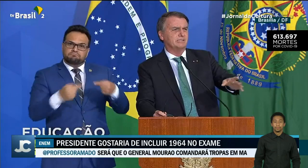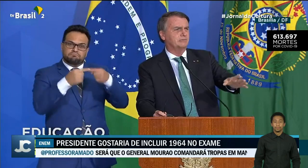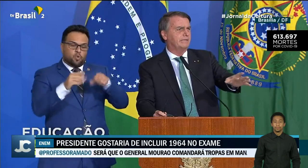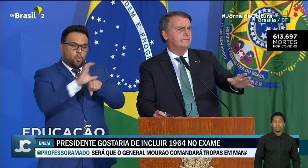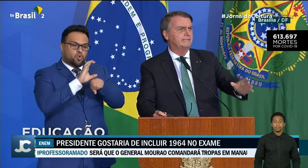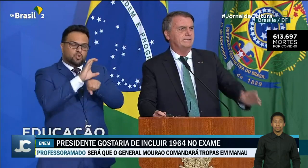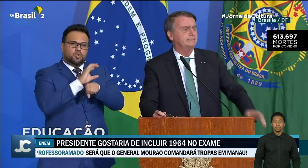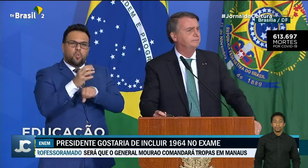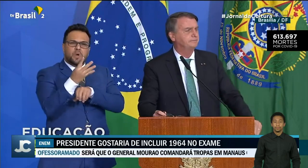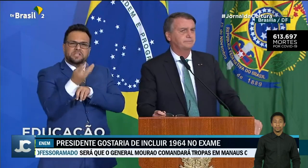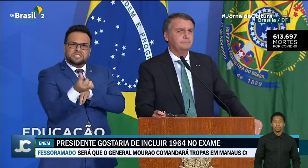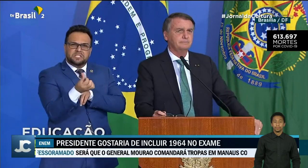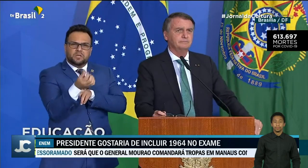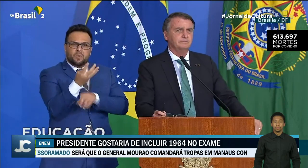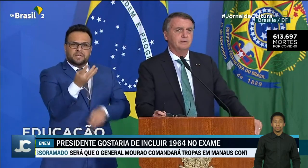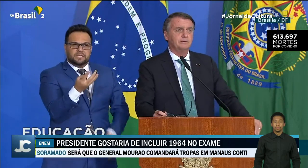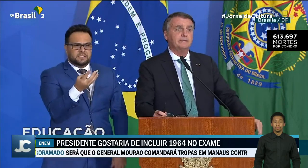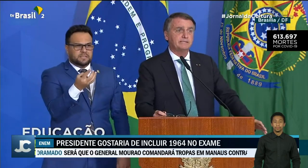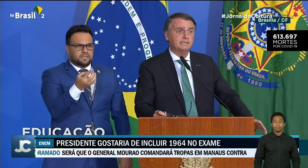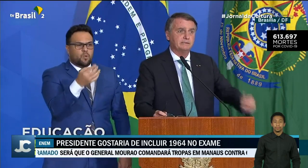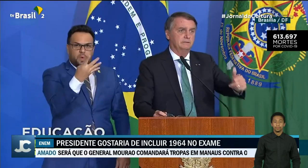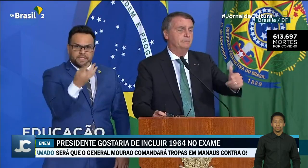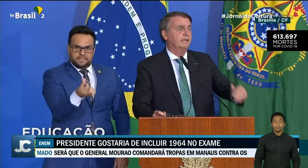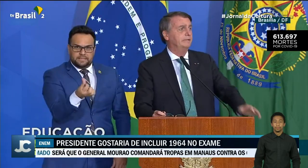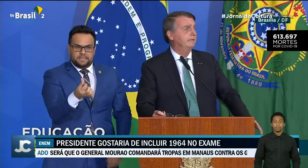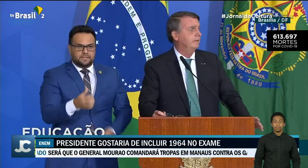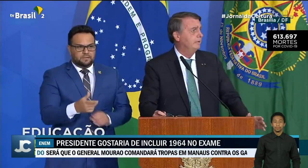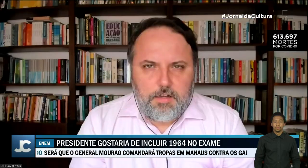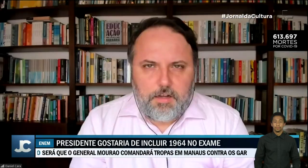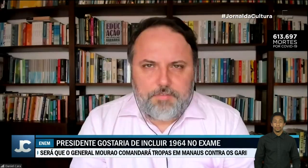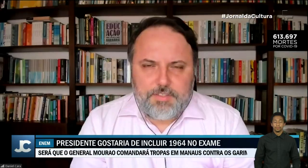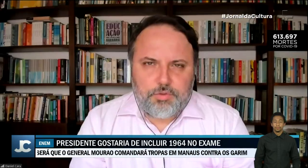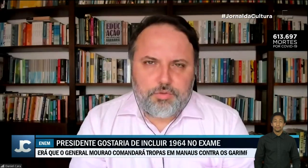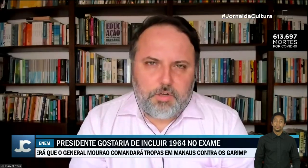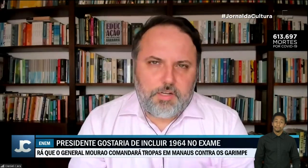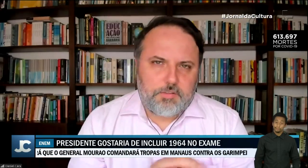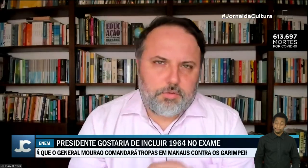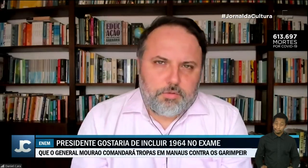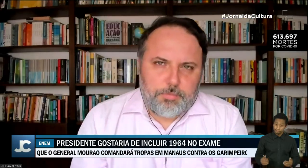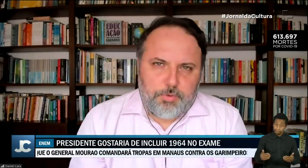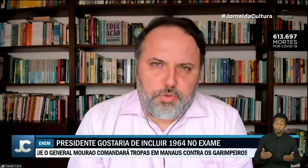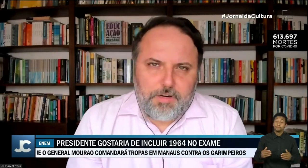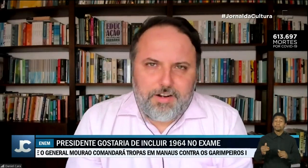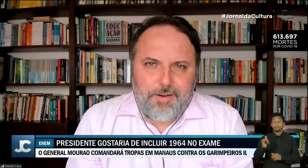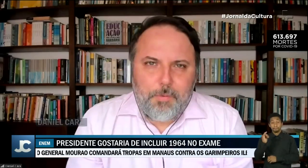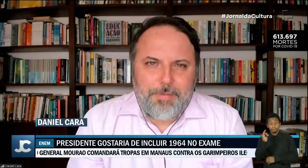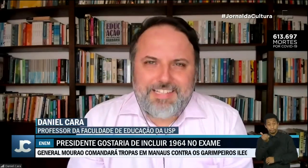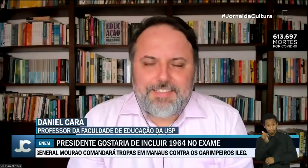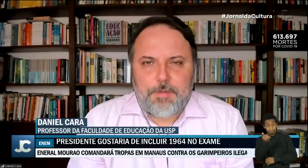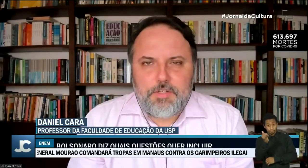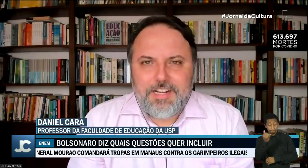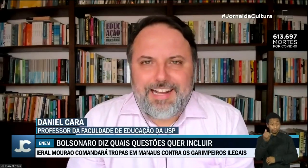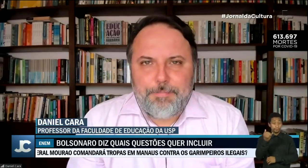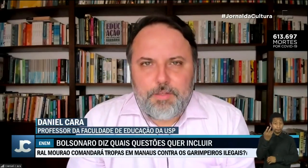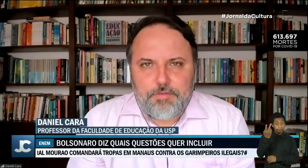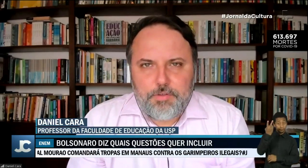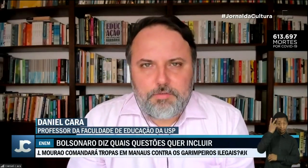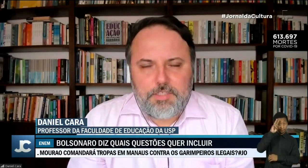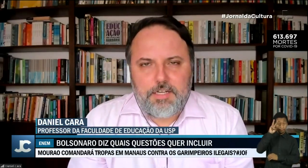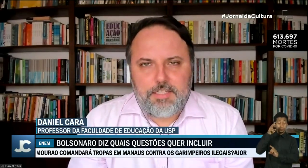46 ou 47? 46? Obrigado aí. A visão de história do Bolsonaro é completamente